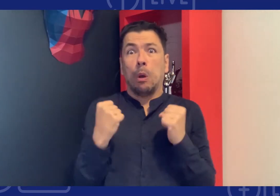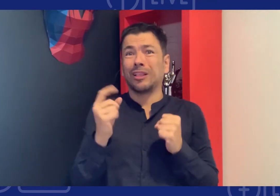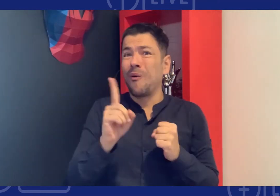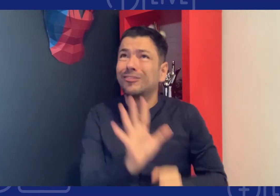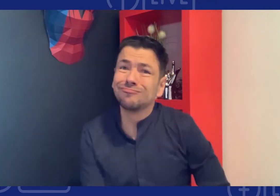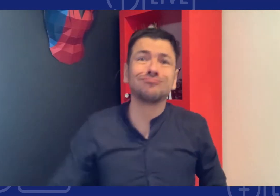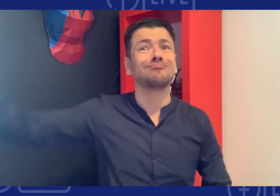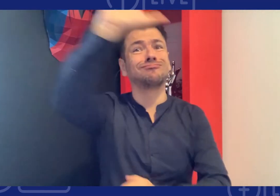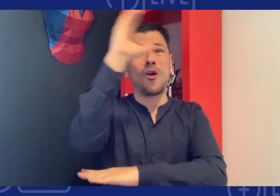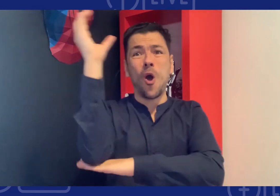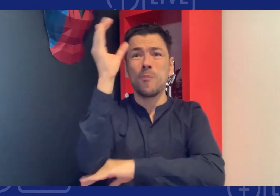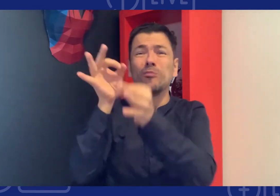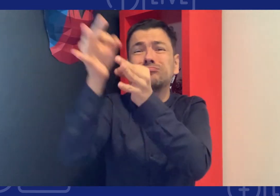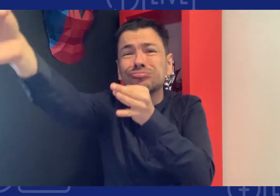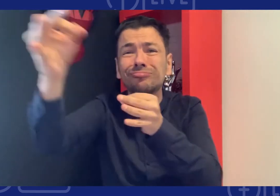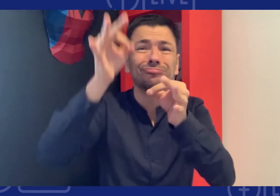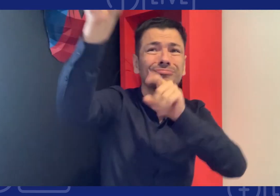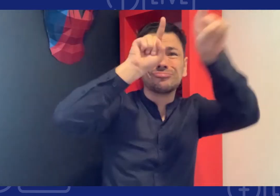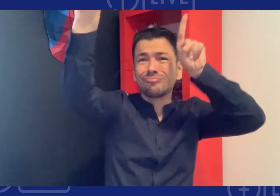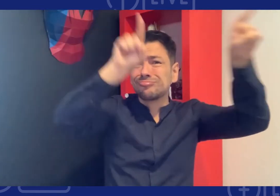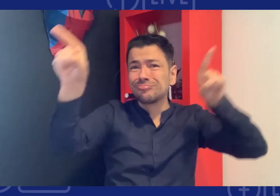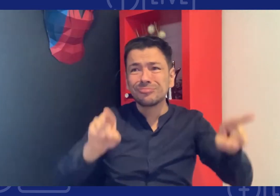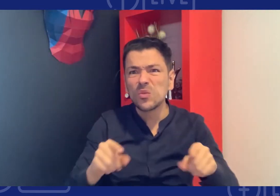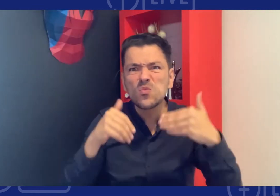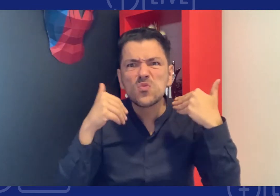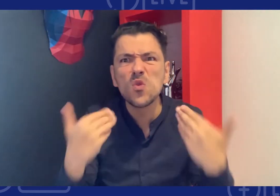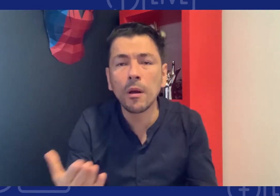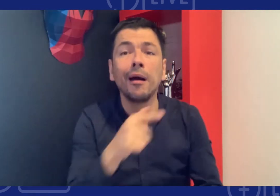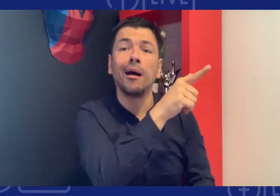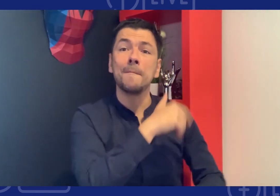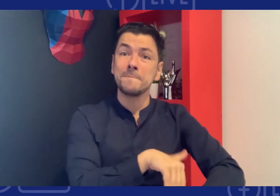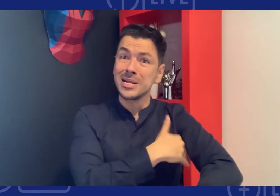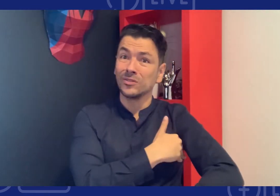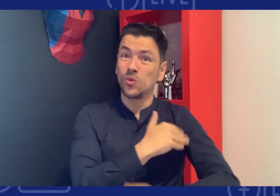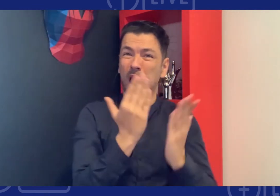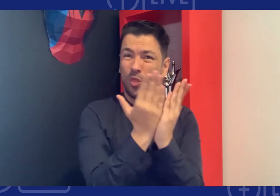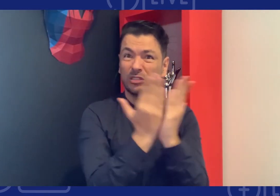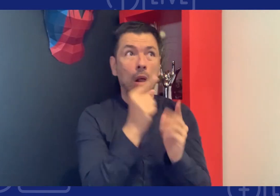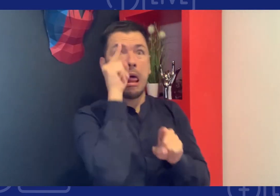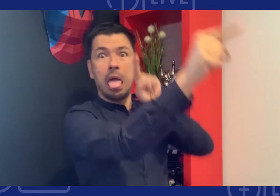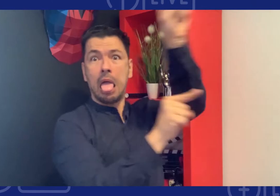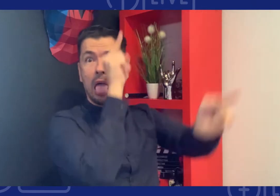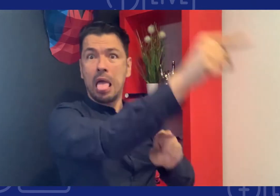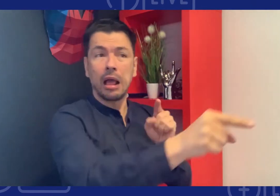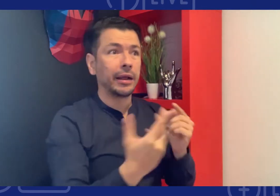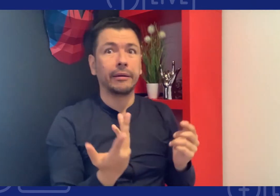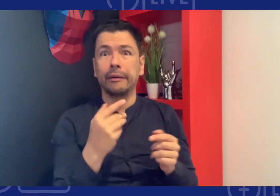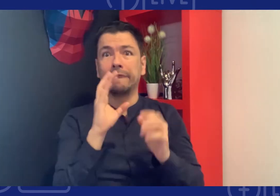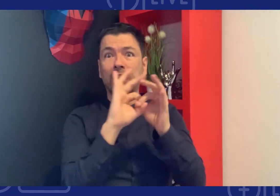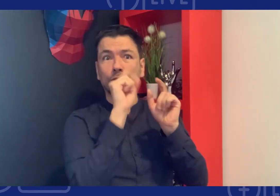bogotá sino en todas las regiones de colombia a veces se piensa que son las entidades como el insoro el